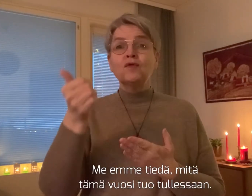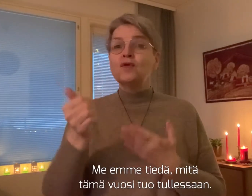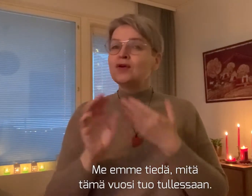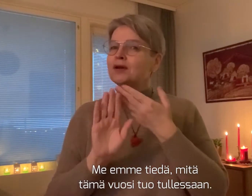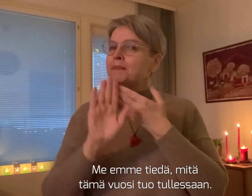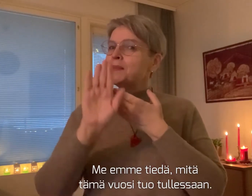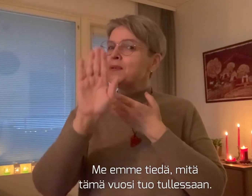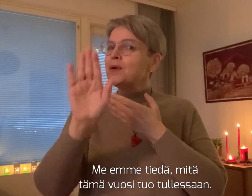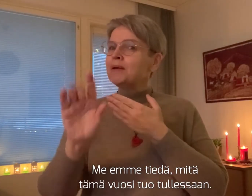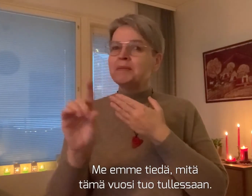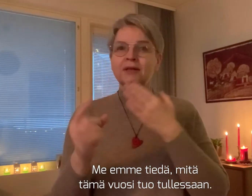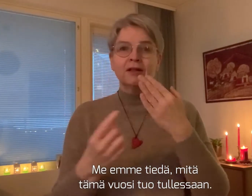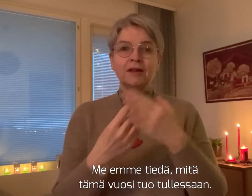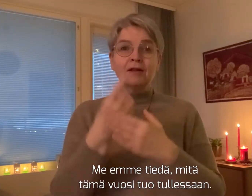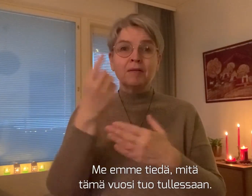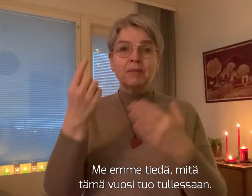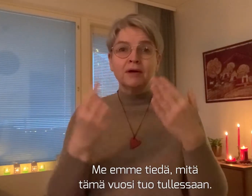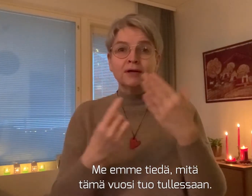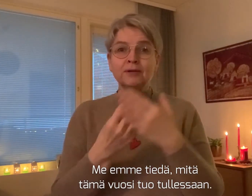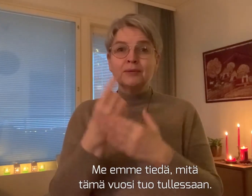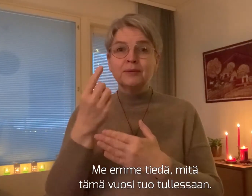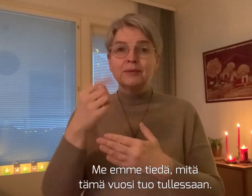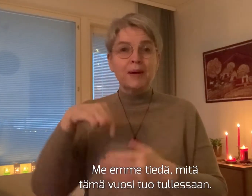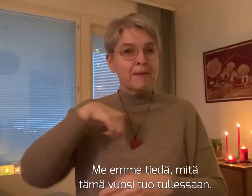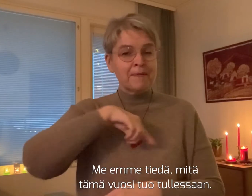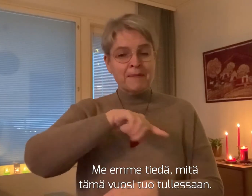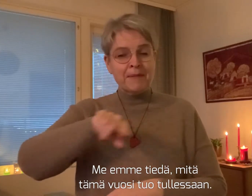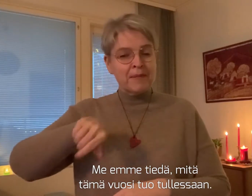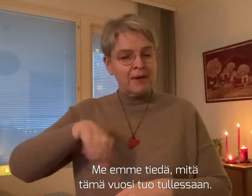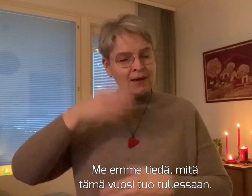Me emme tiedä, mitä tämä vuosi tuo tullessaan.